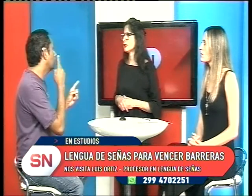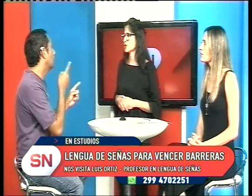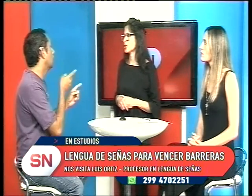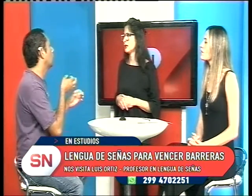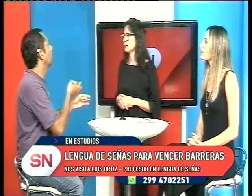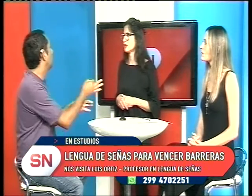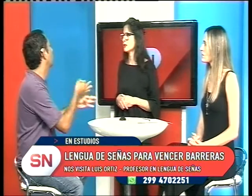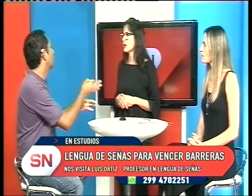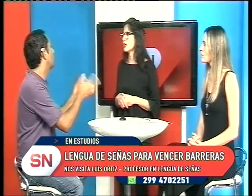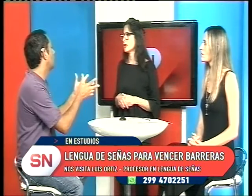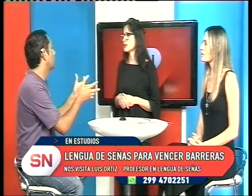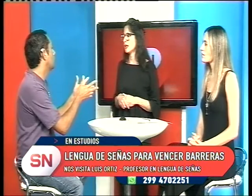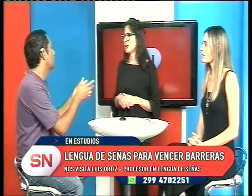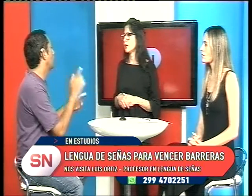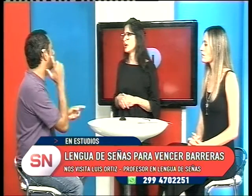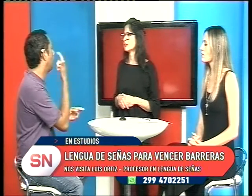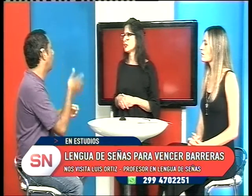oyentes, que enseñan la lengua de señas,